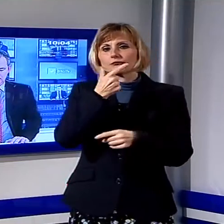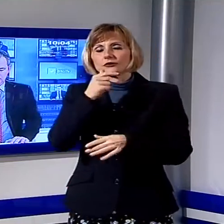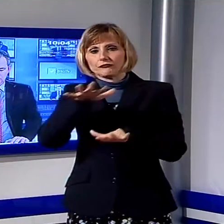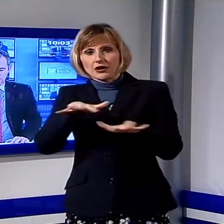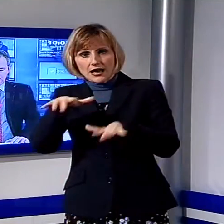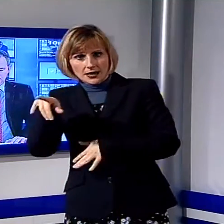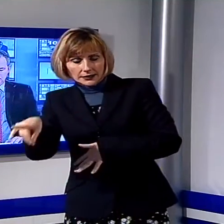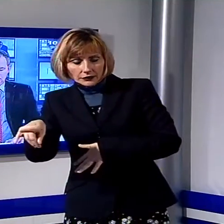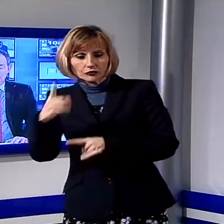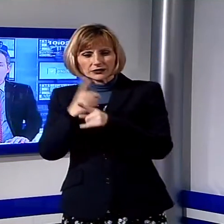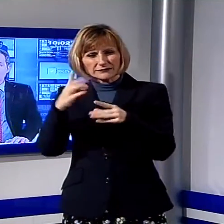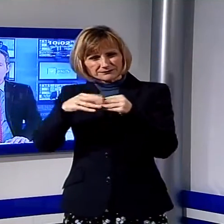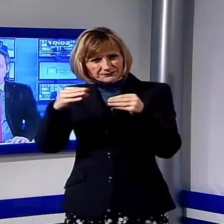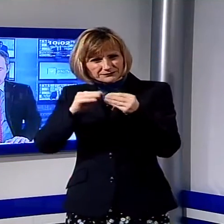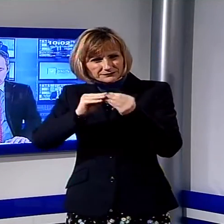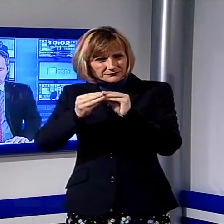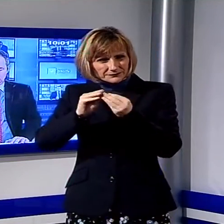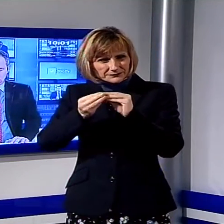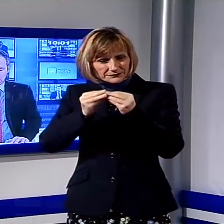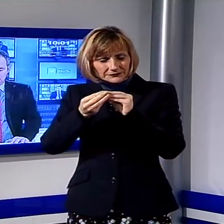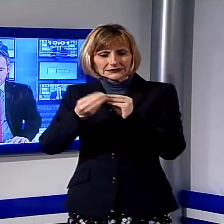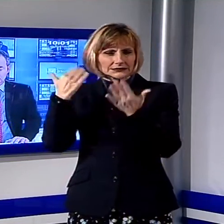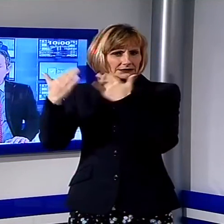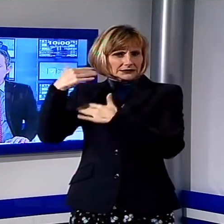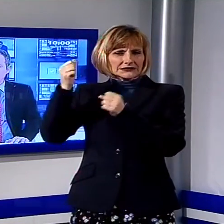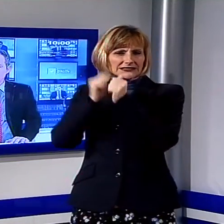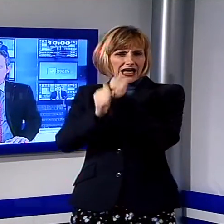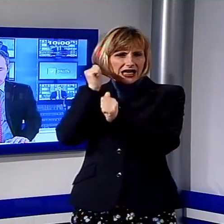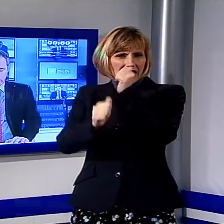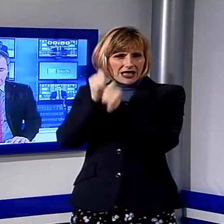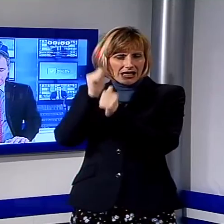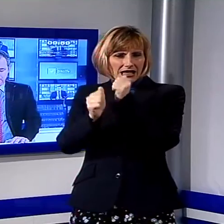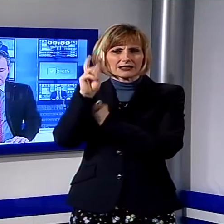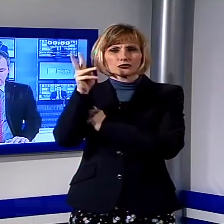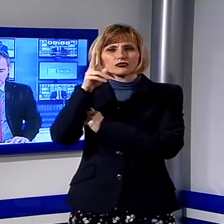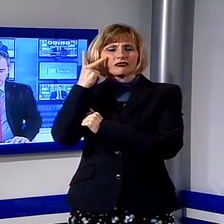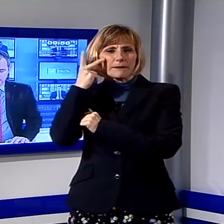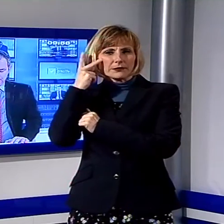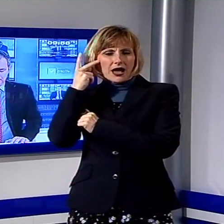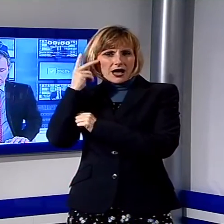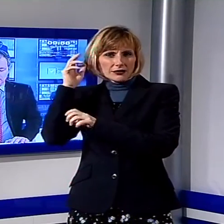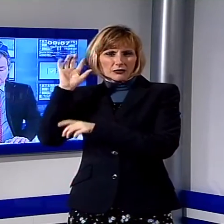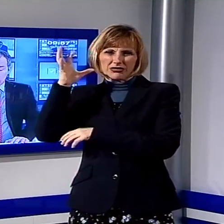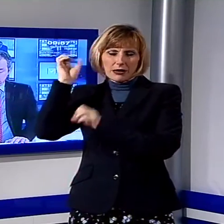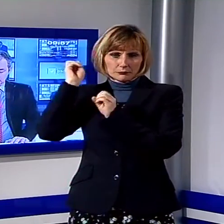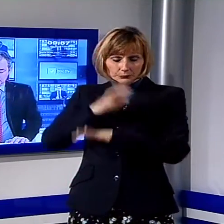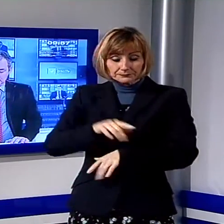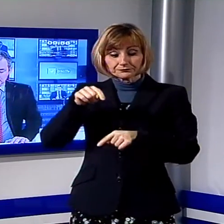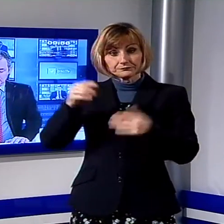i lavori di ripristino dell'infrastruttura danneggiata dal maltempo lo scorso 12 febbraio. In particolare questa sera i